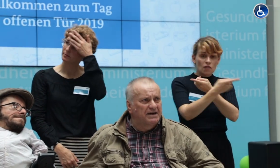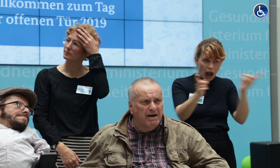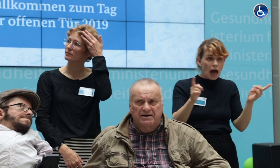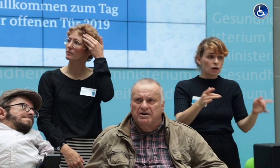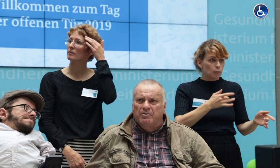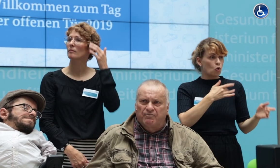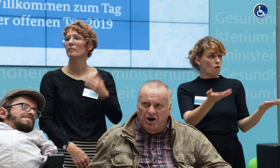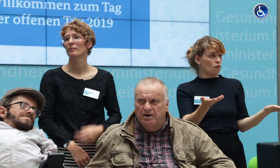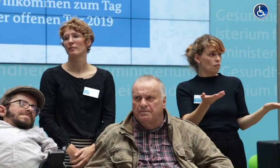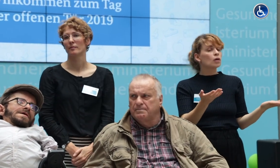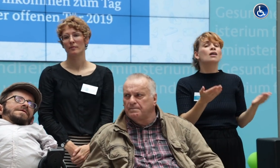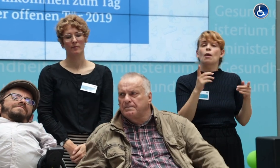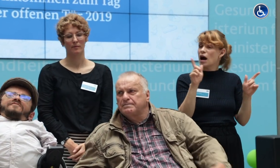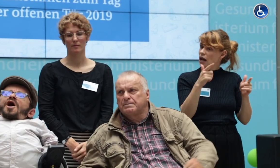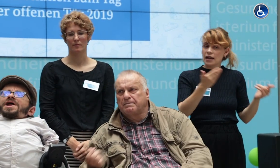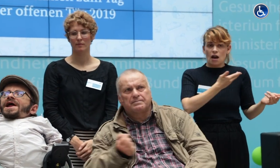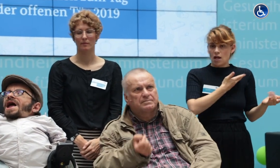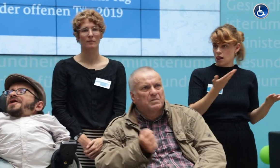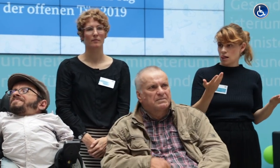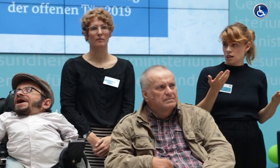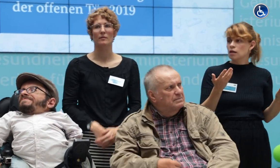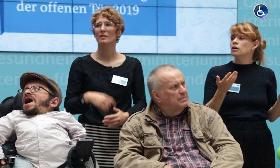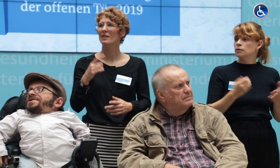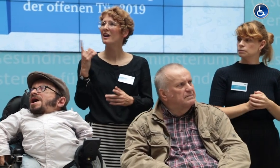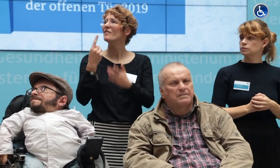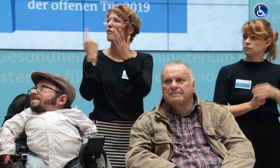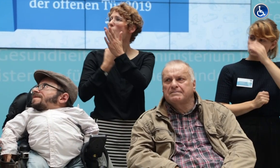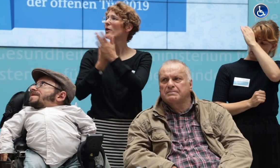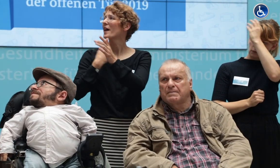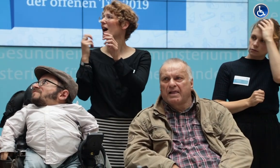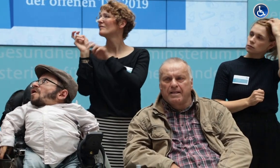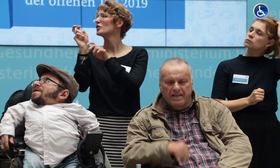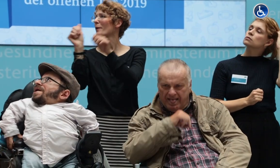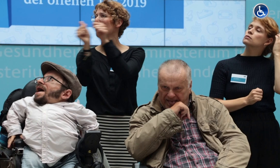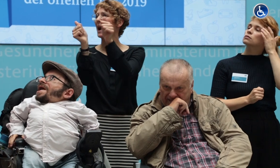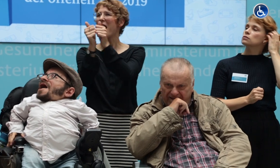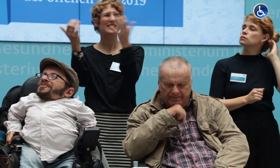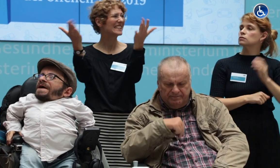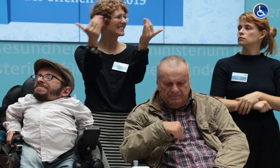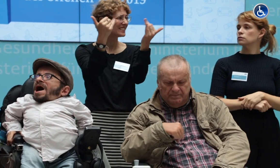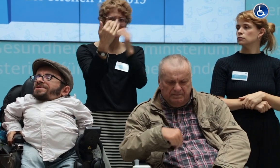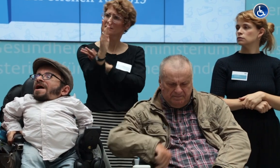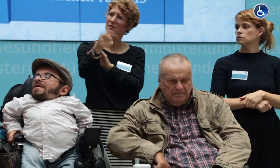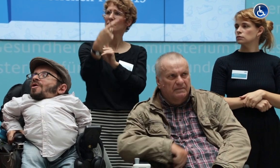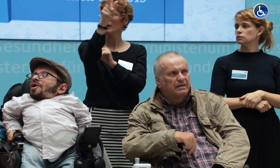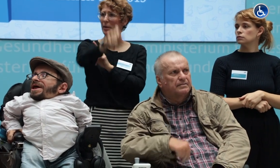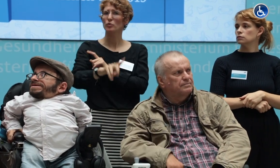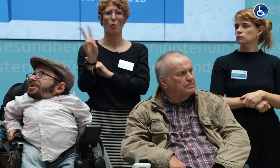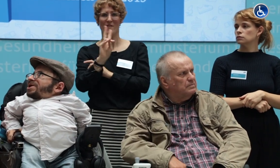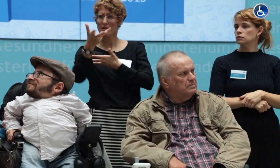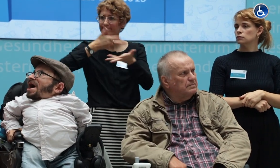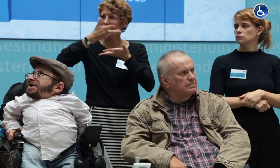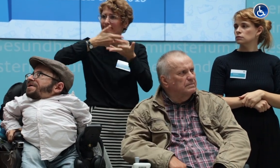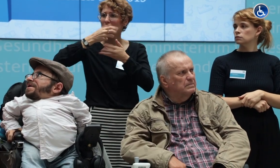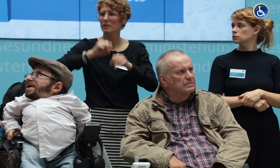Das wäre aber niemand. Toll! Wir fordern einen Ansprechpartner, wir fordern einen Ansprechpartner, und